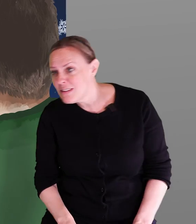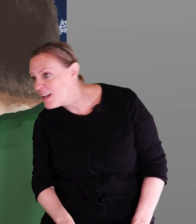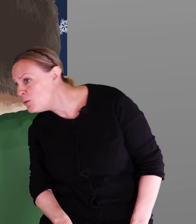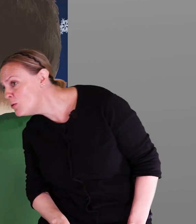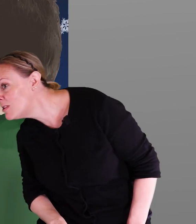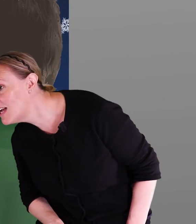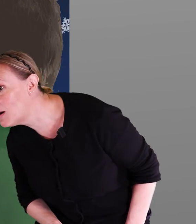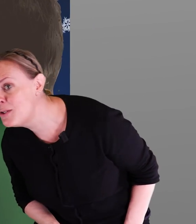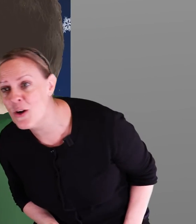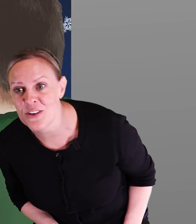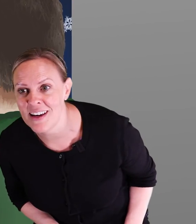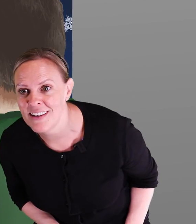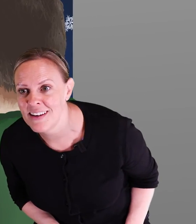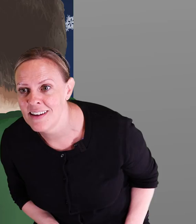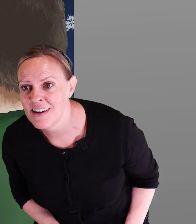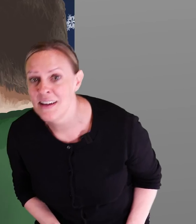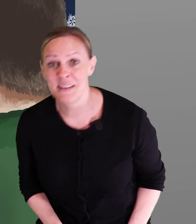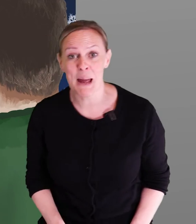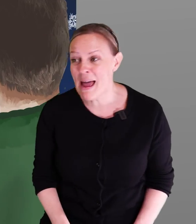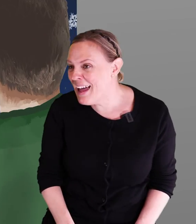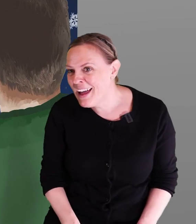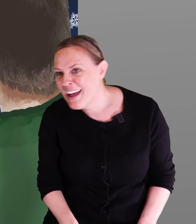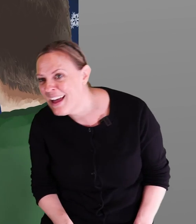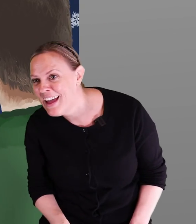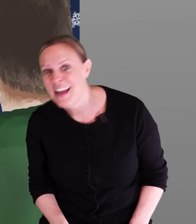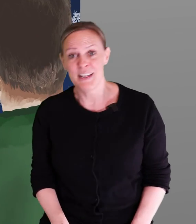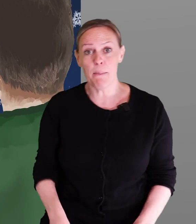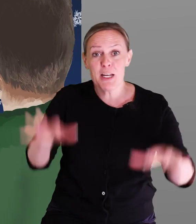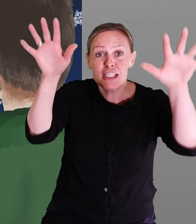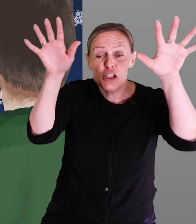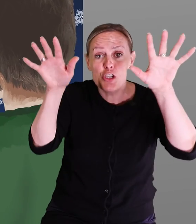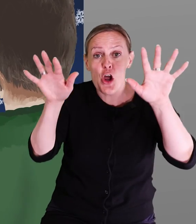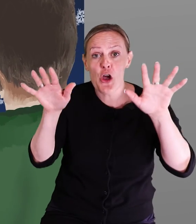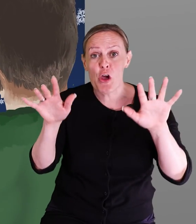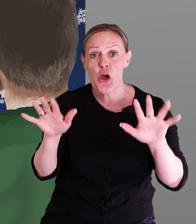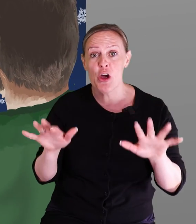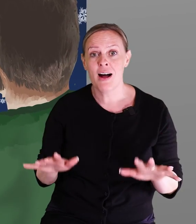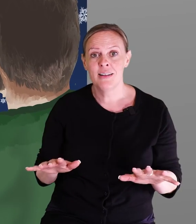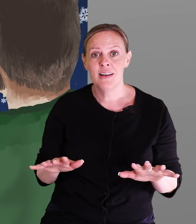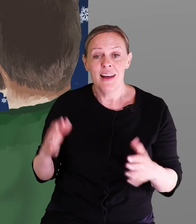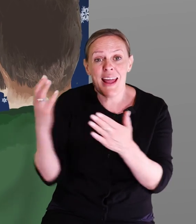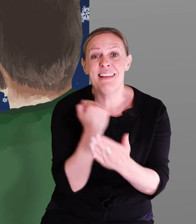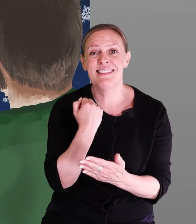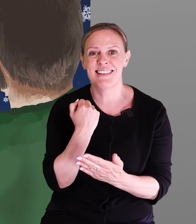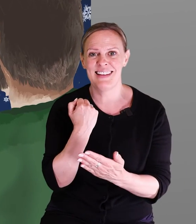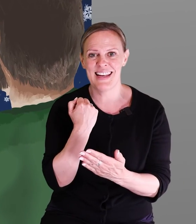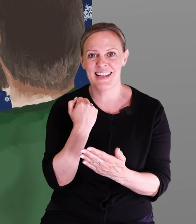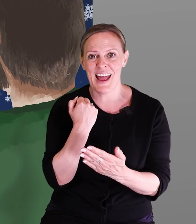tittar ut genom dörren. Nämen, det har börjat snöa. Äntligen!